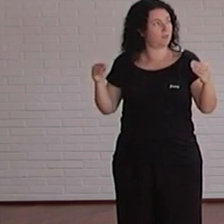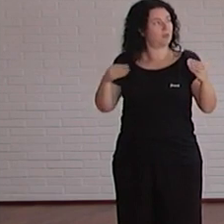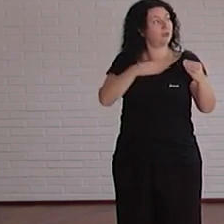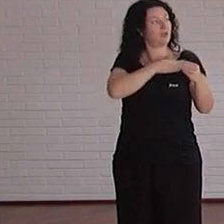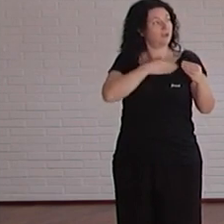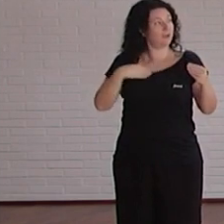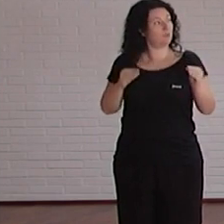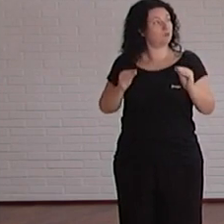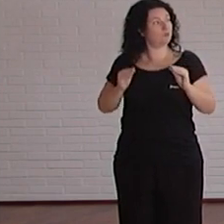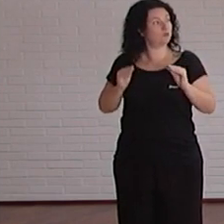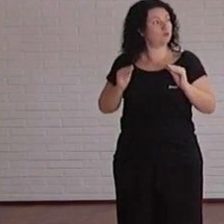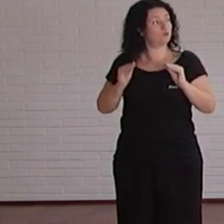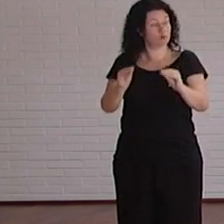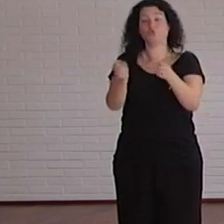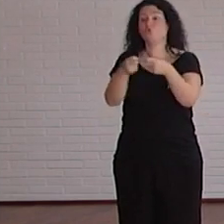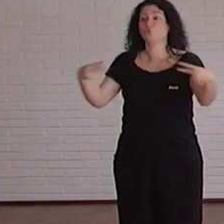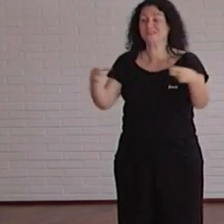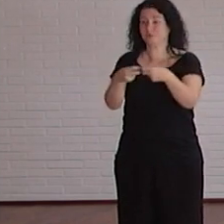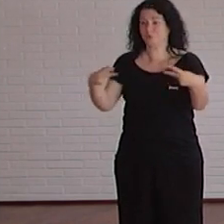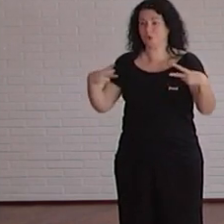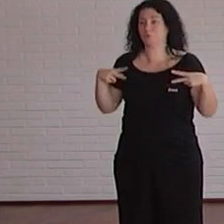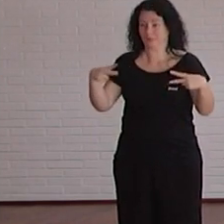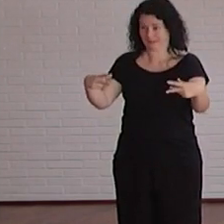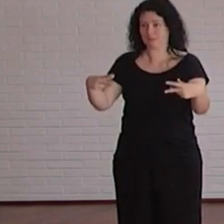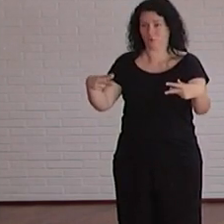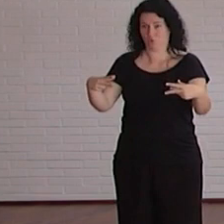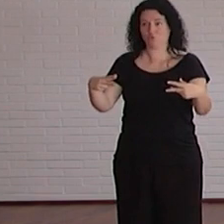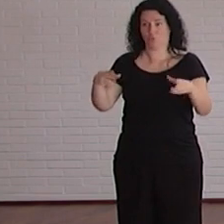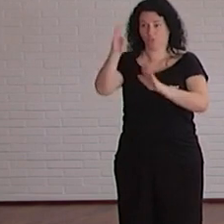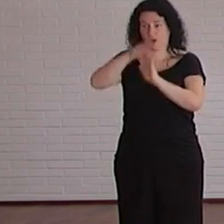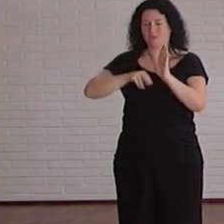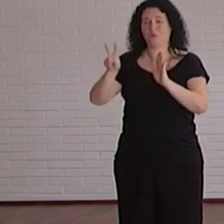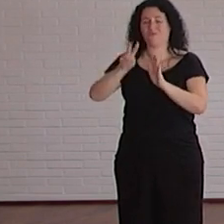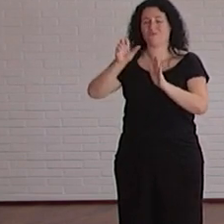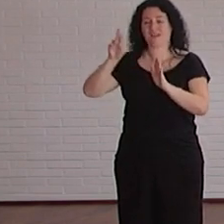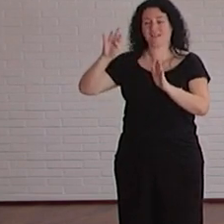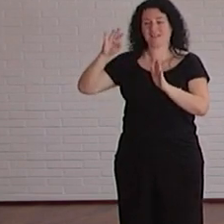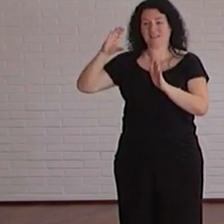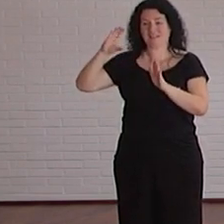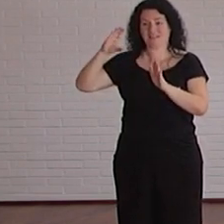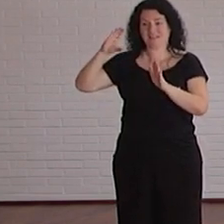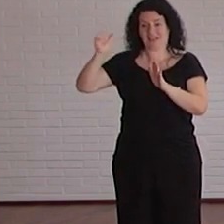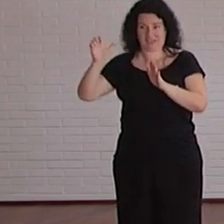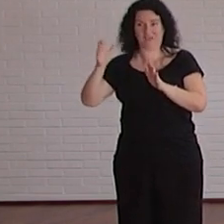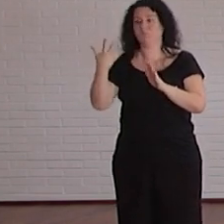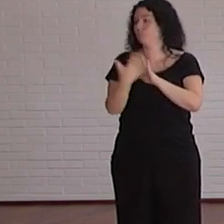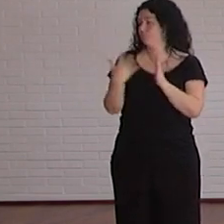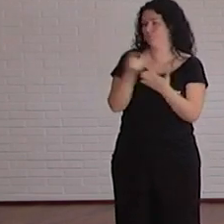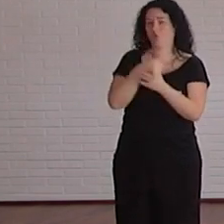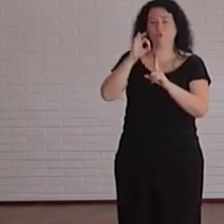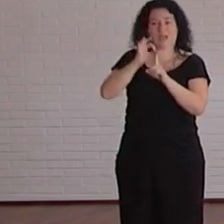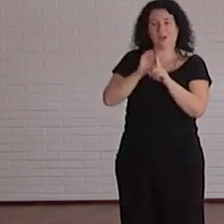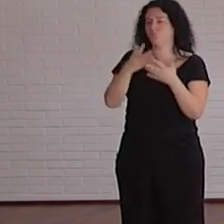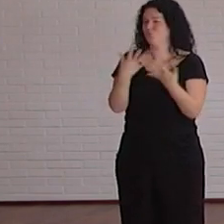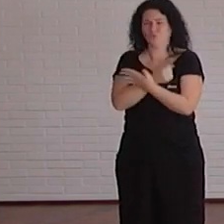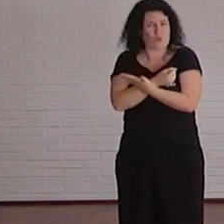suben los profesores como docentes como todos los este evento por ejemplo todos los grados profesionales e institucionales